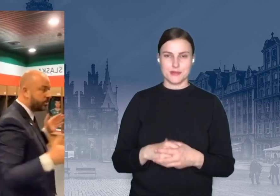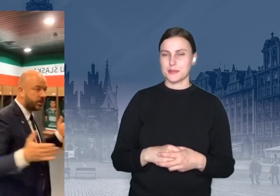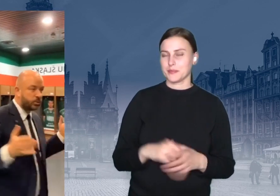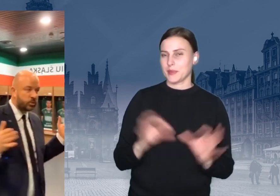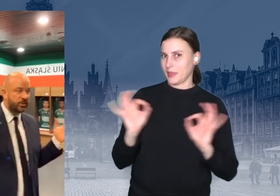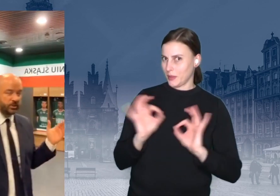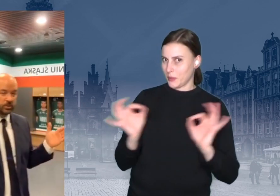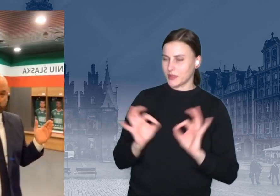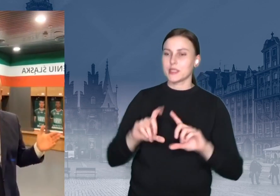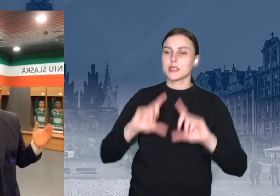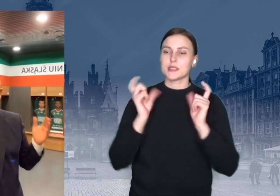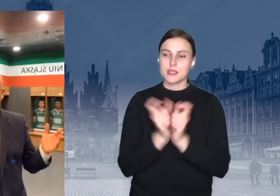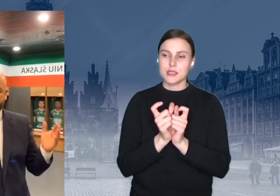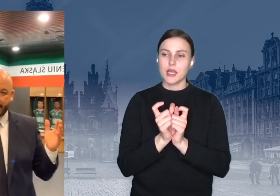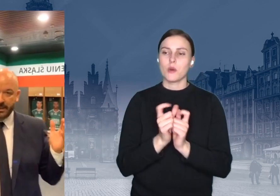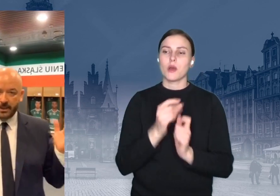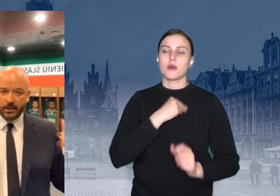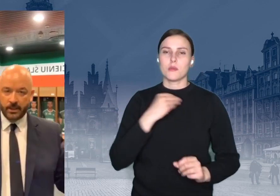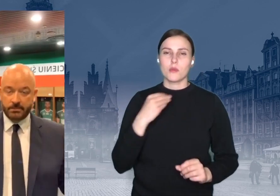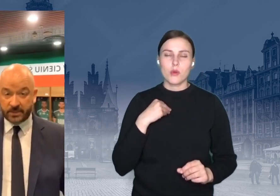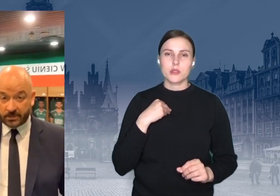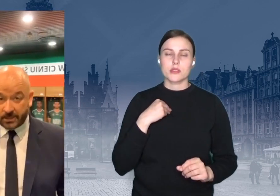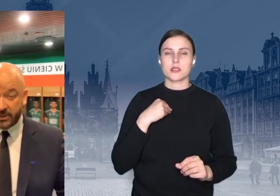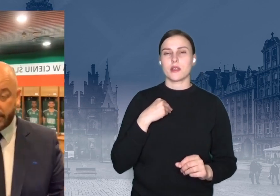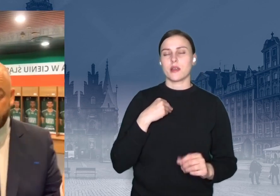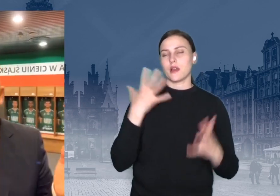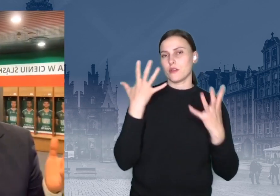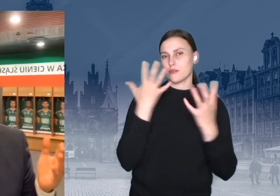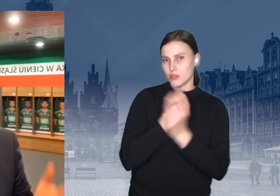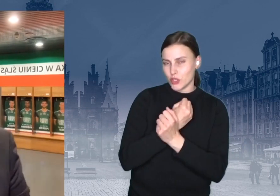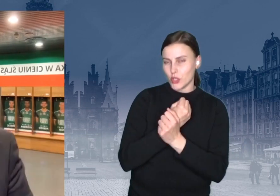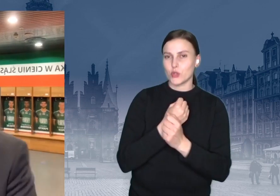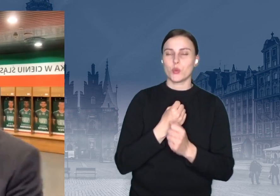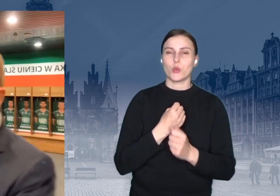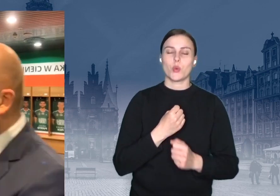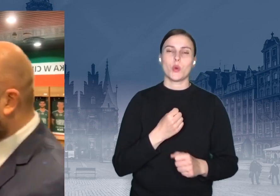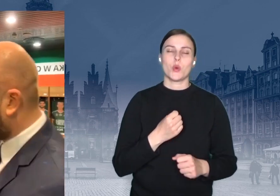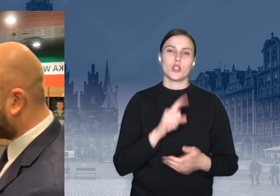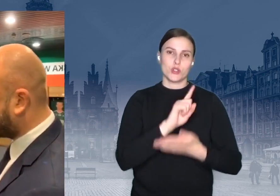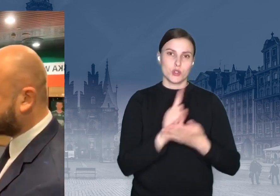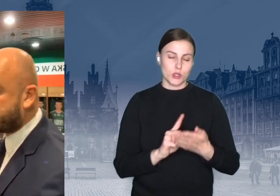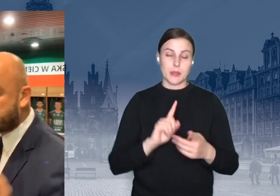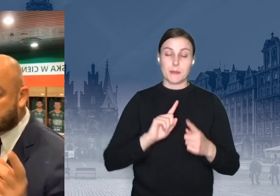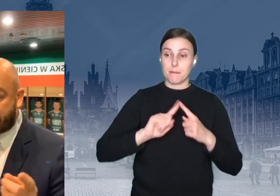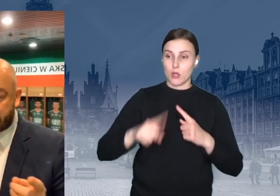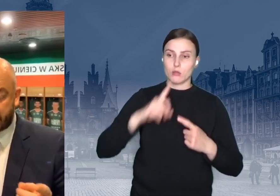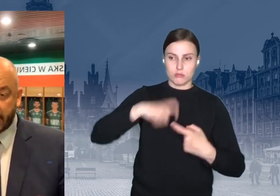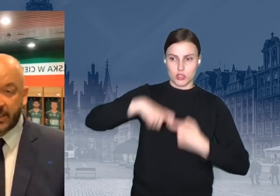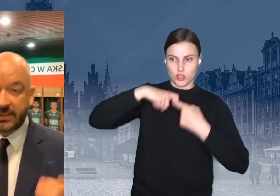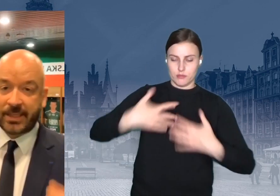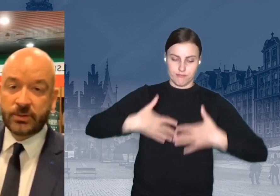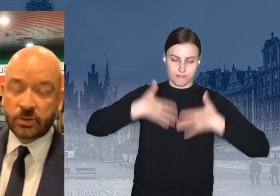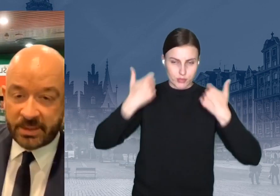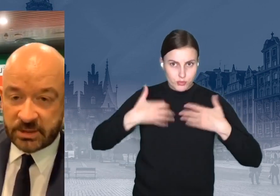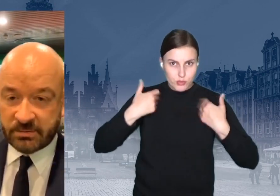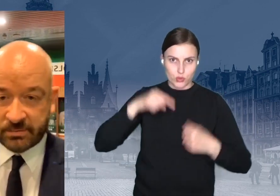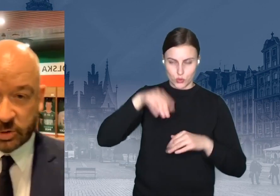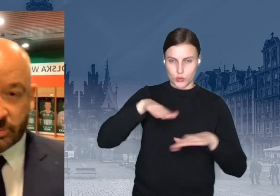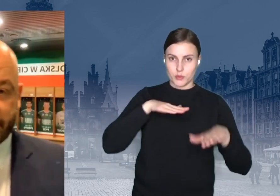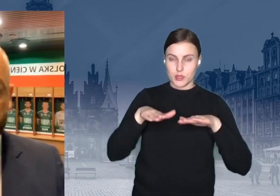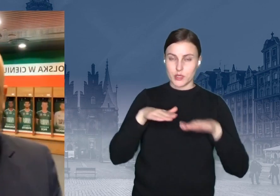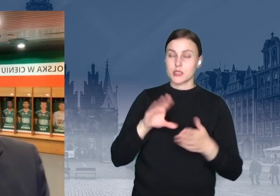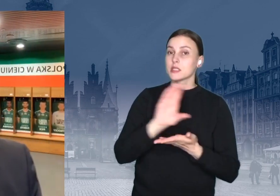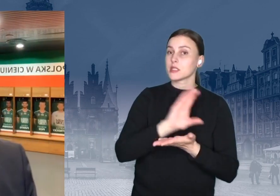tutaj się drużyna przebiera przed meczem i po meczu każdy ma swoją przygódkę. Zresztą słuchajcie, stadion miejski we Wrocławiu